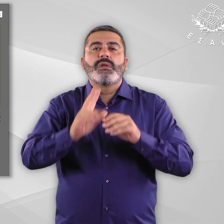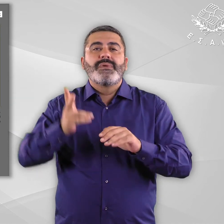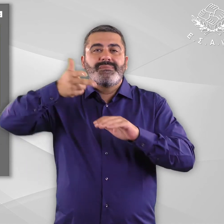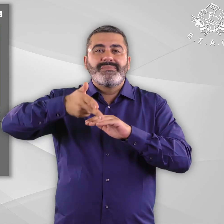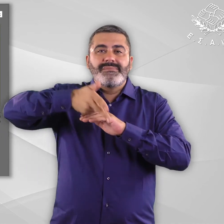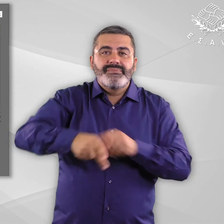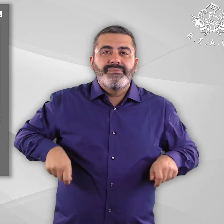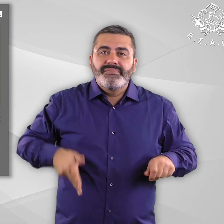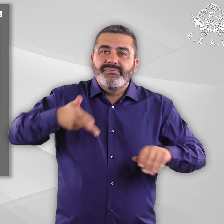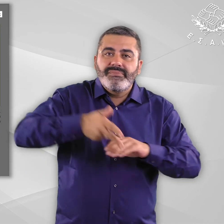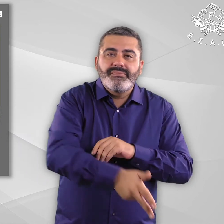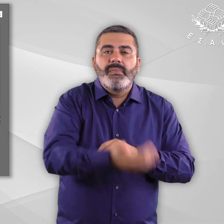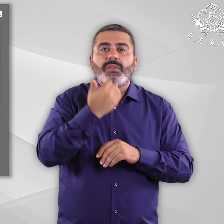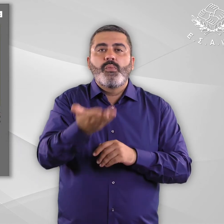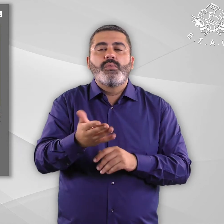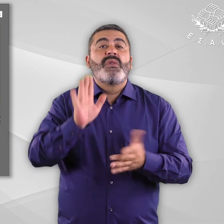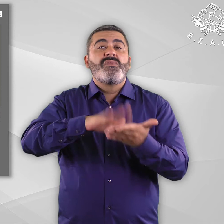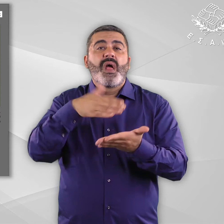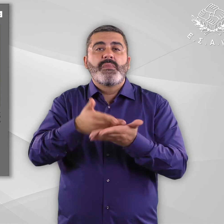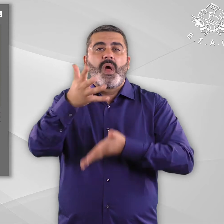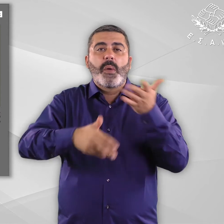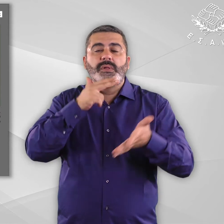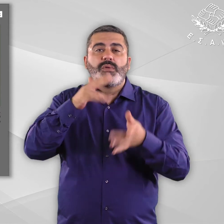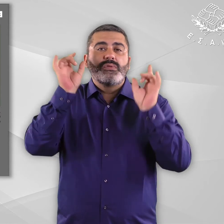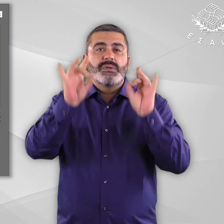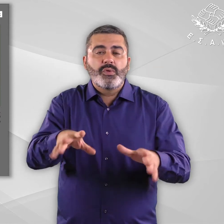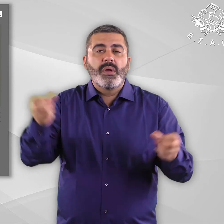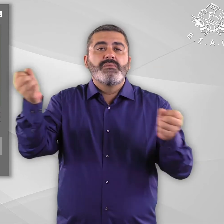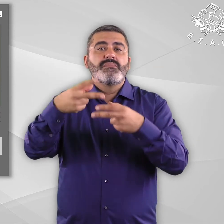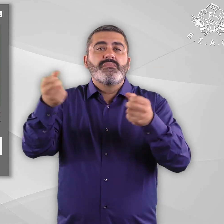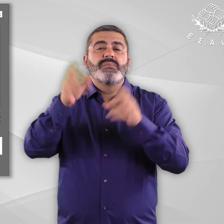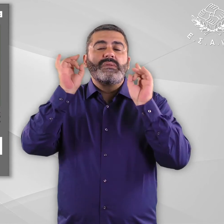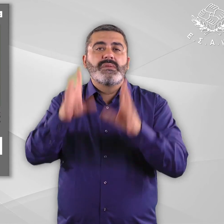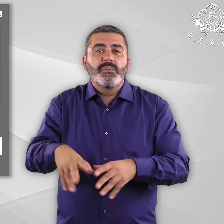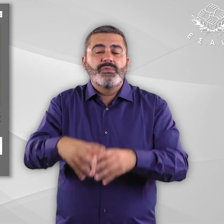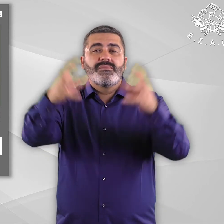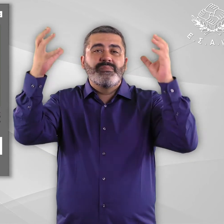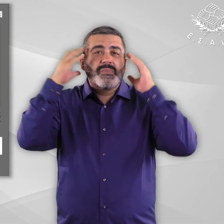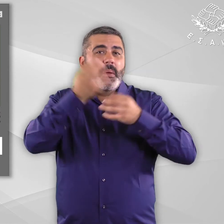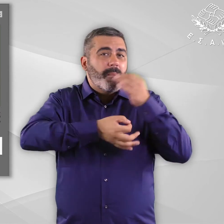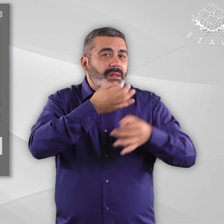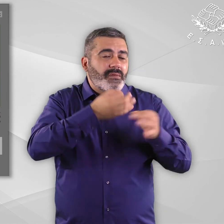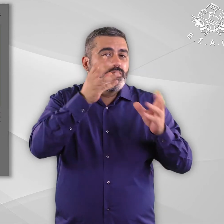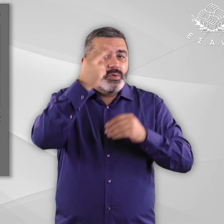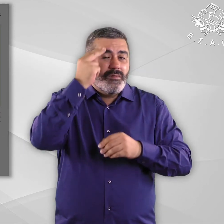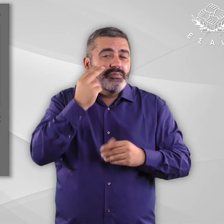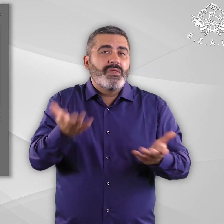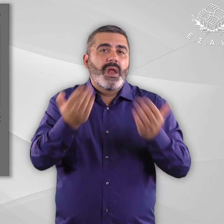διερμηνέα νοηματικής γλώσσας, υπότιτλουσή οπτικο-ακουστική μετάφραση βλέπε υποσημείωση 41. Τέλος σελίδες